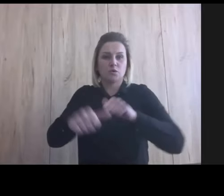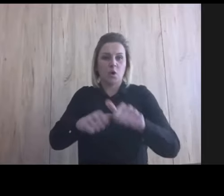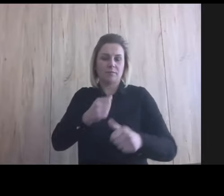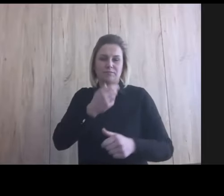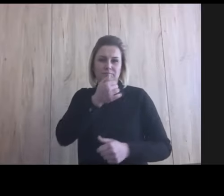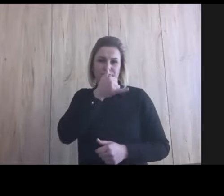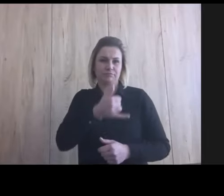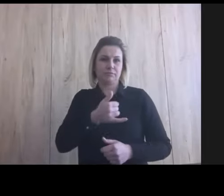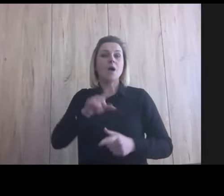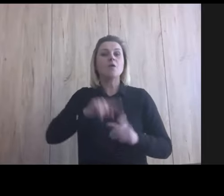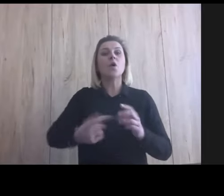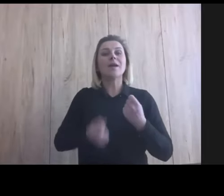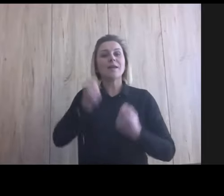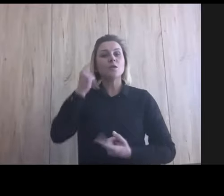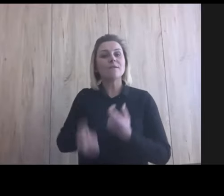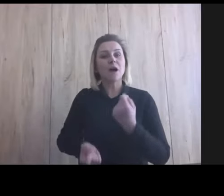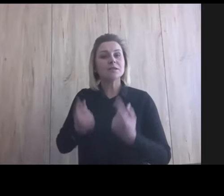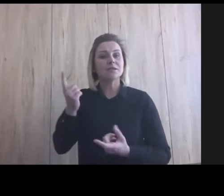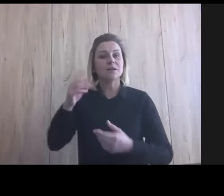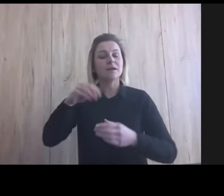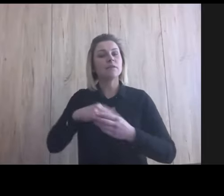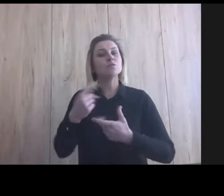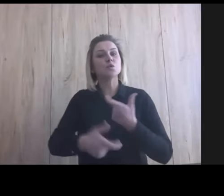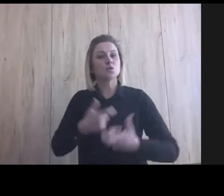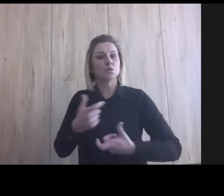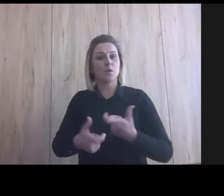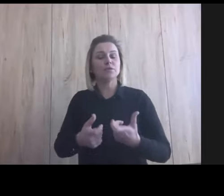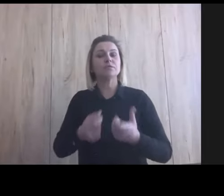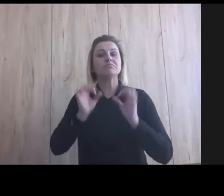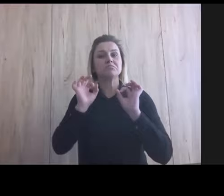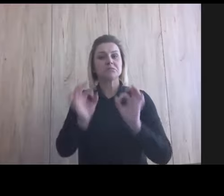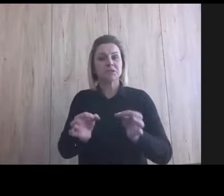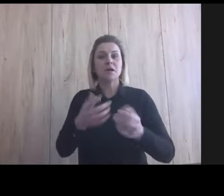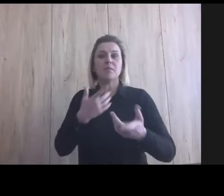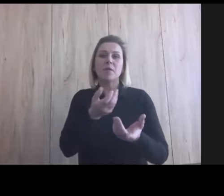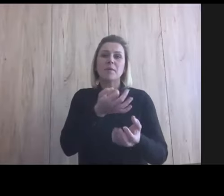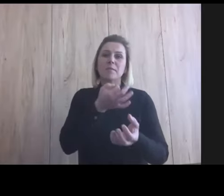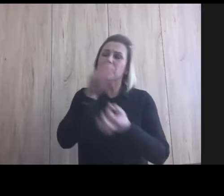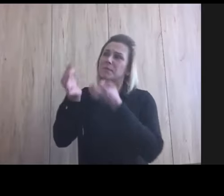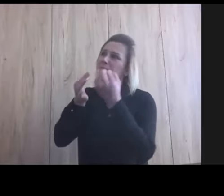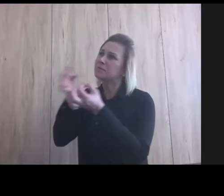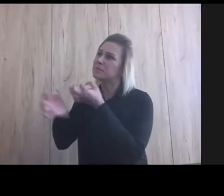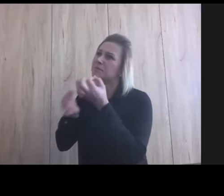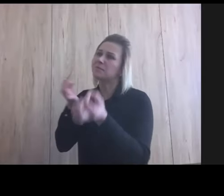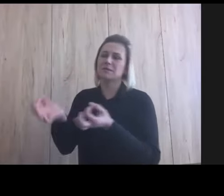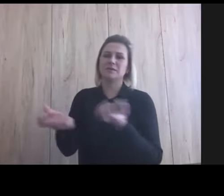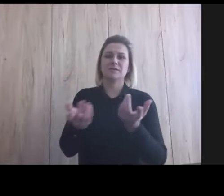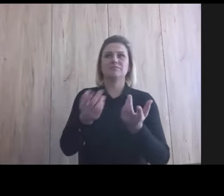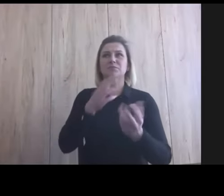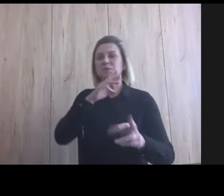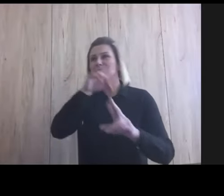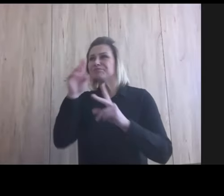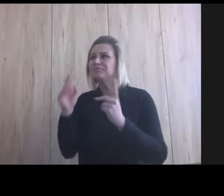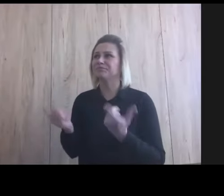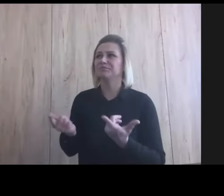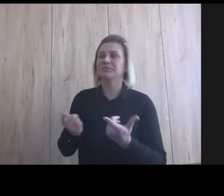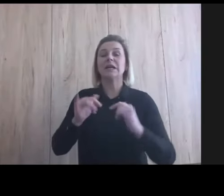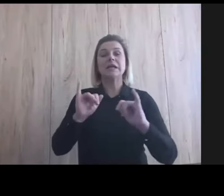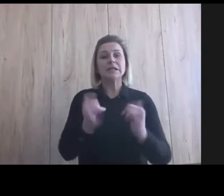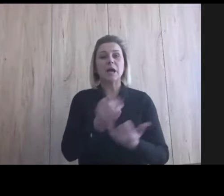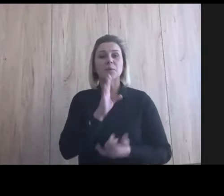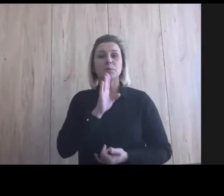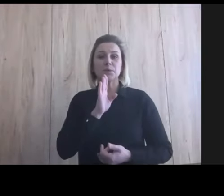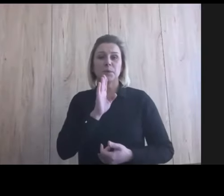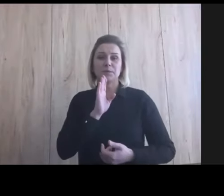to jest też tak, że dobrze byłoby zrobić pewien wywiad, rozeznać się, tak jak w moim przypadku,